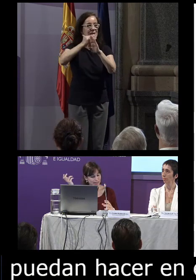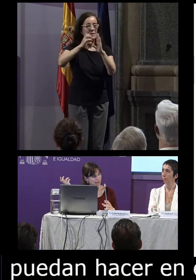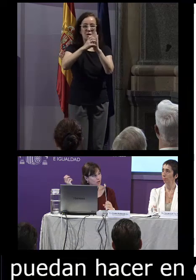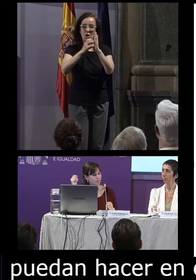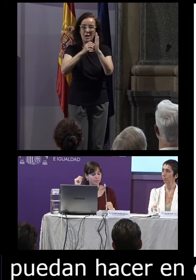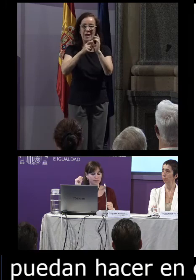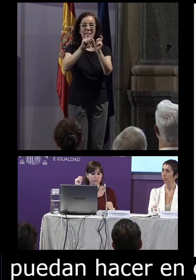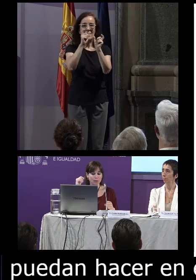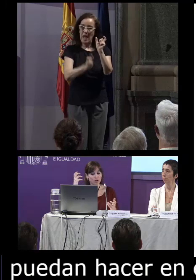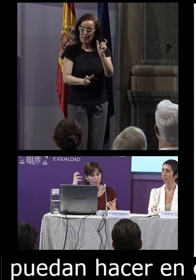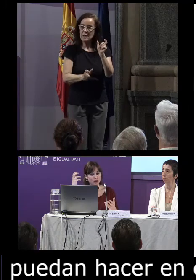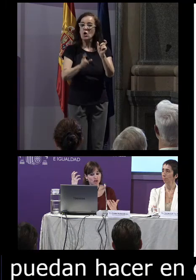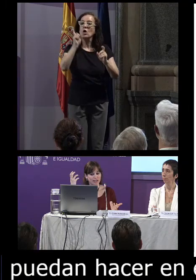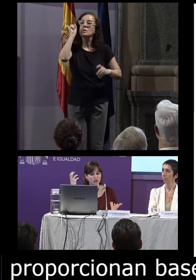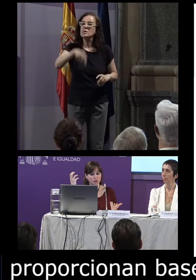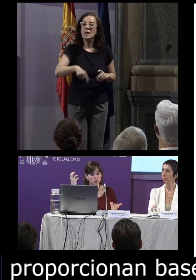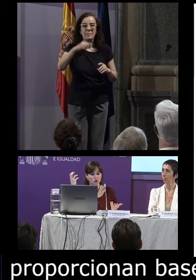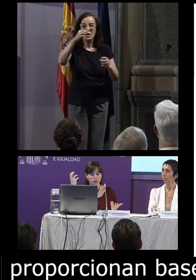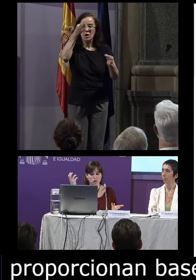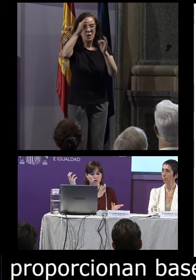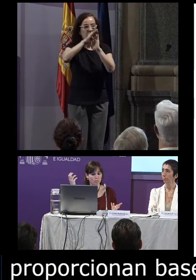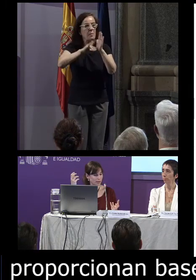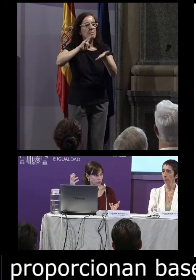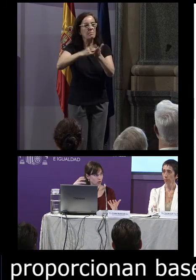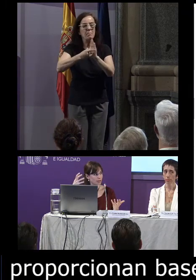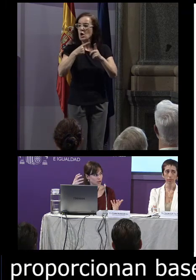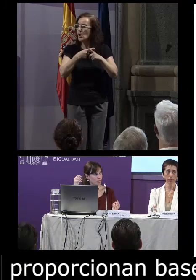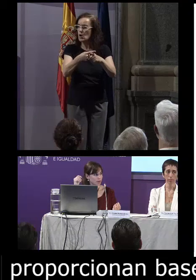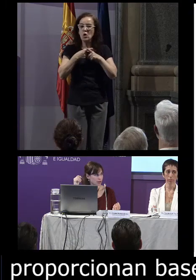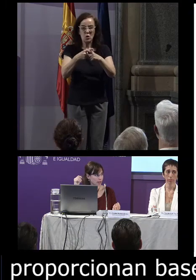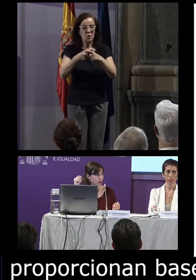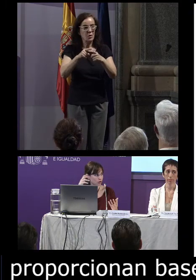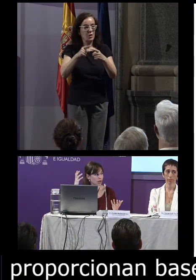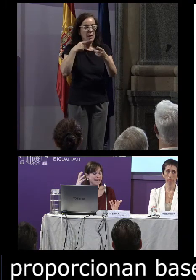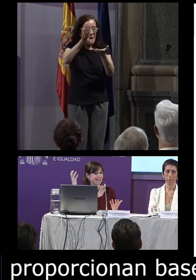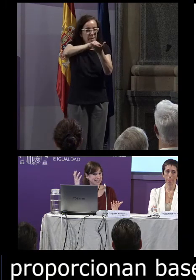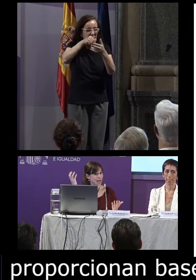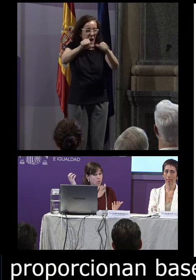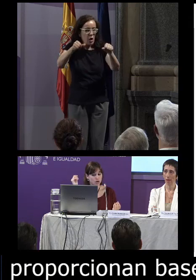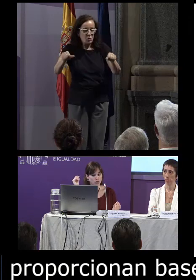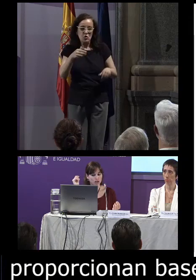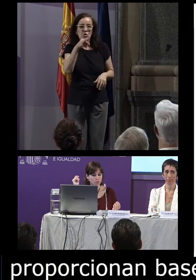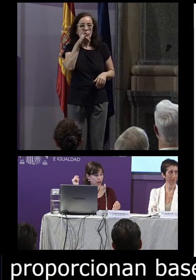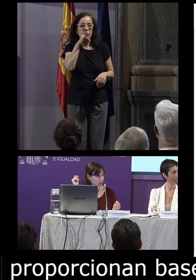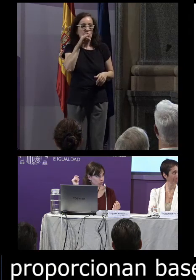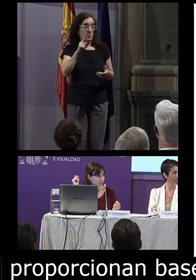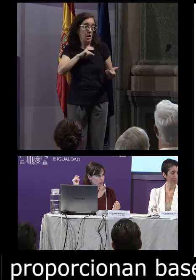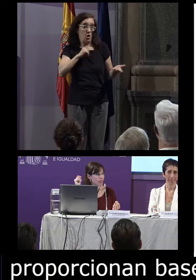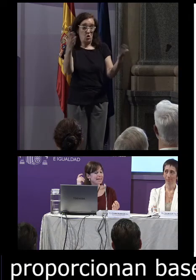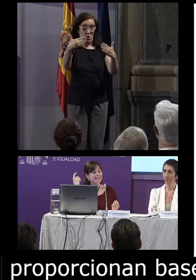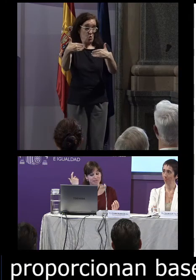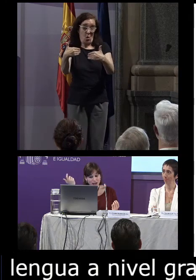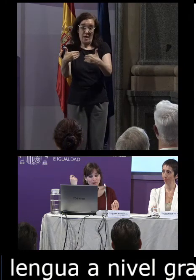léxico pero también los criterios metodológicos compartidos estas convenciones de anotación de las que aún no disponemos